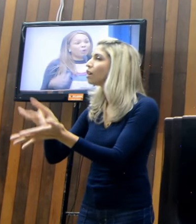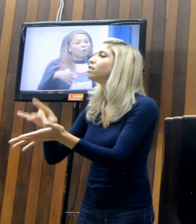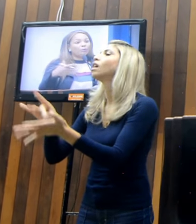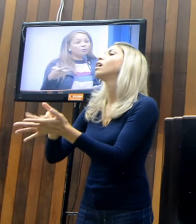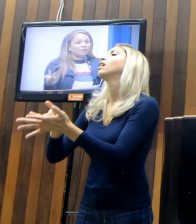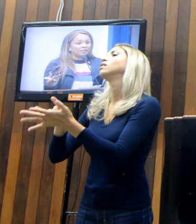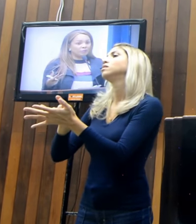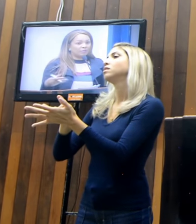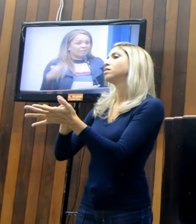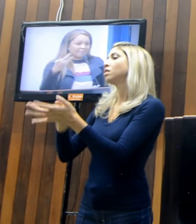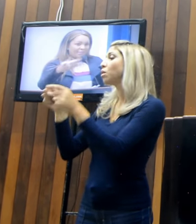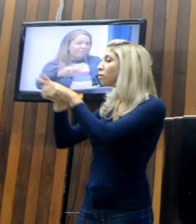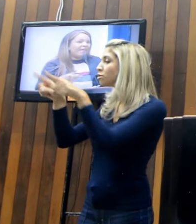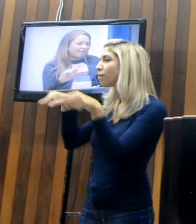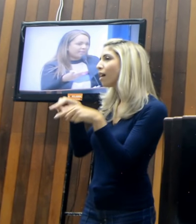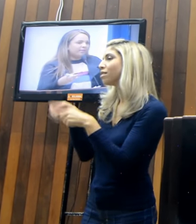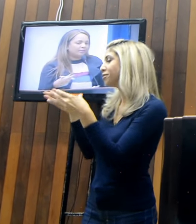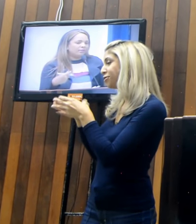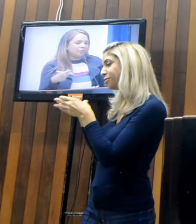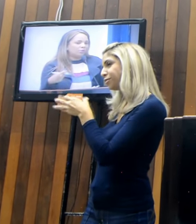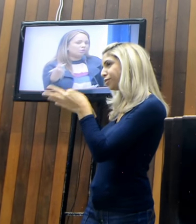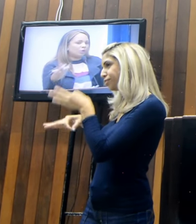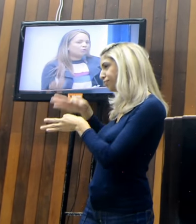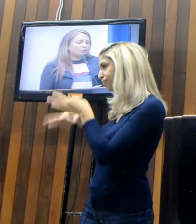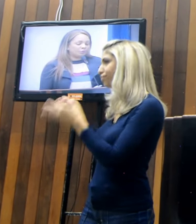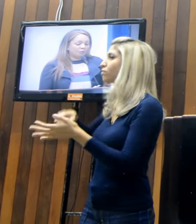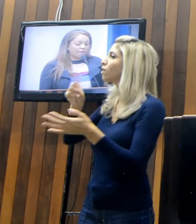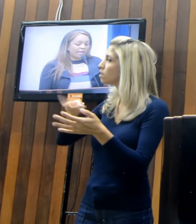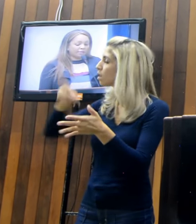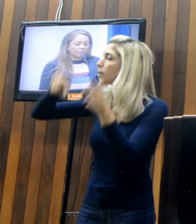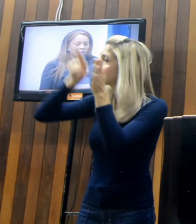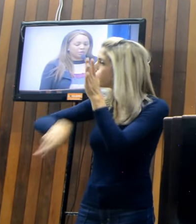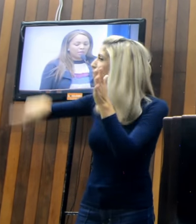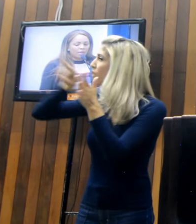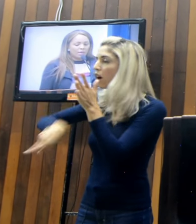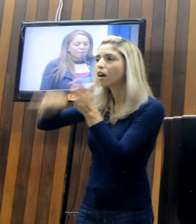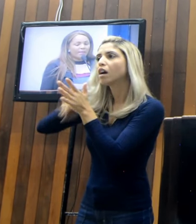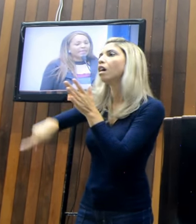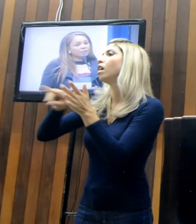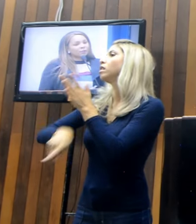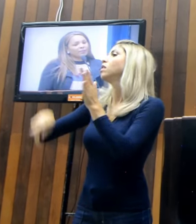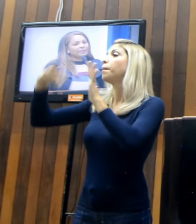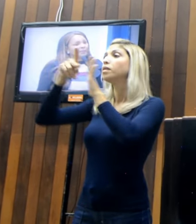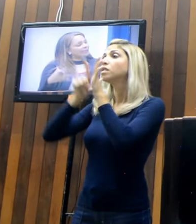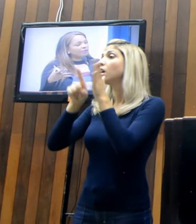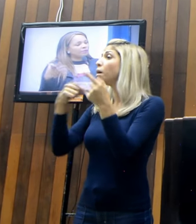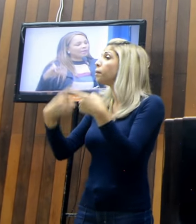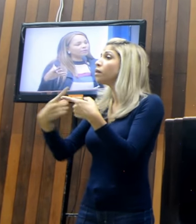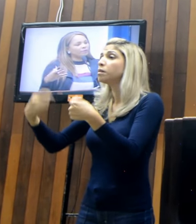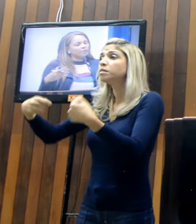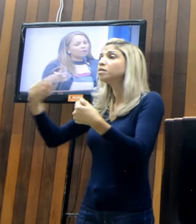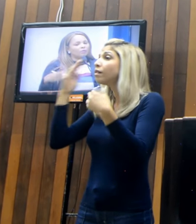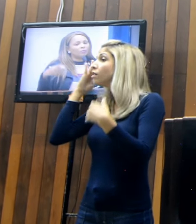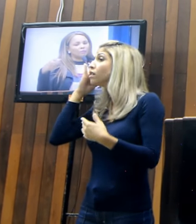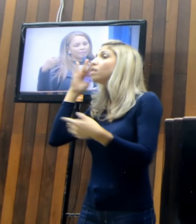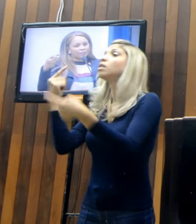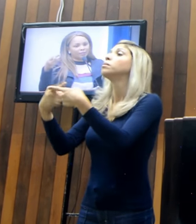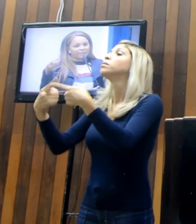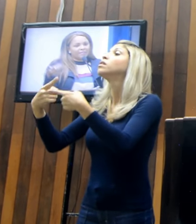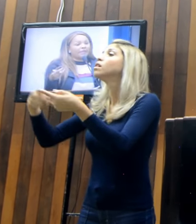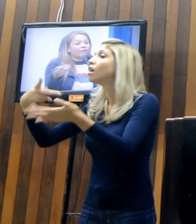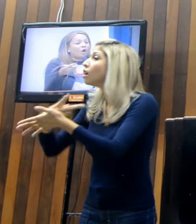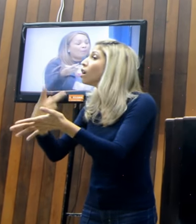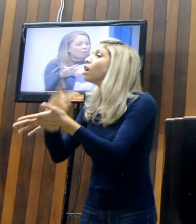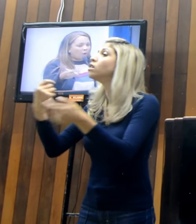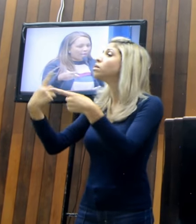esse corpo jurídico que veta os nossos projetos, para que a gente possa ter um entendimento, então, para a gente